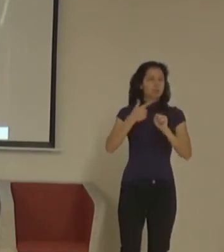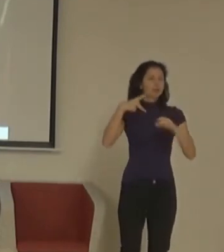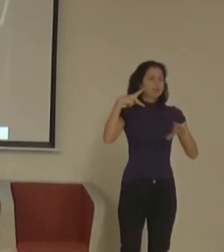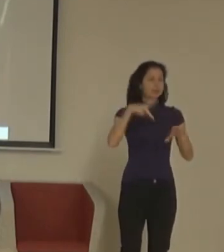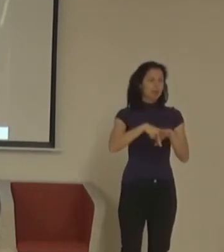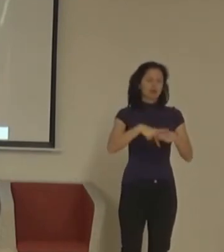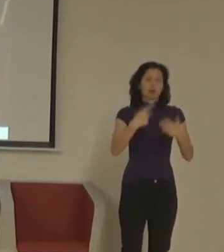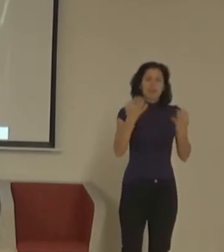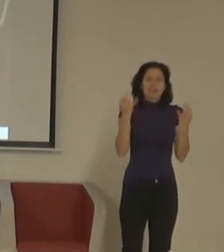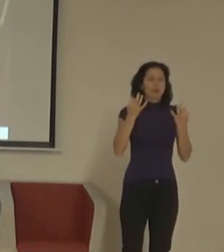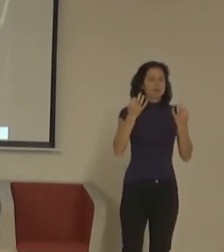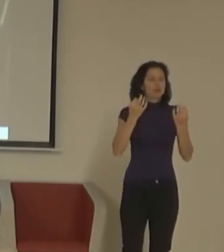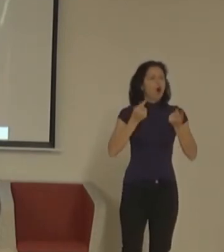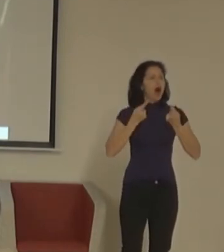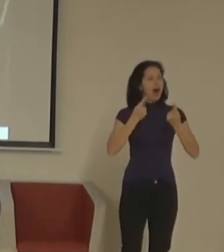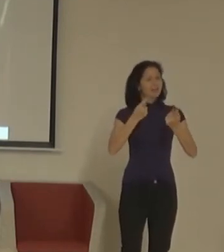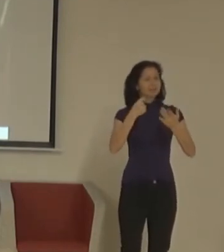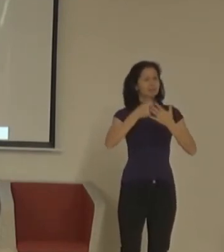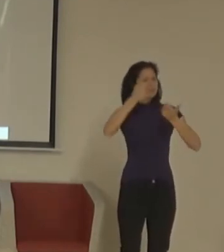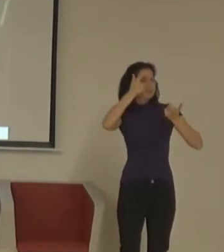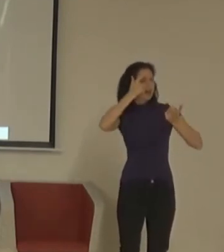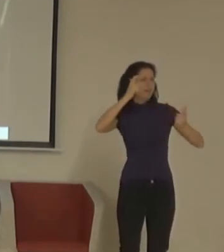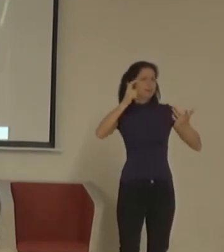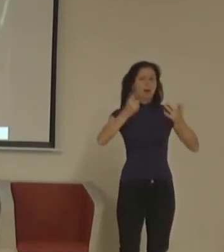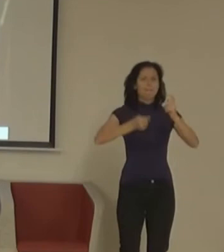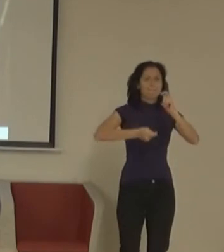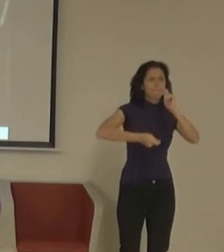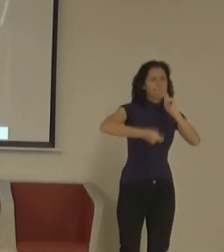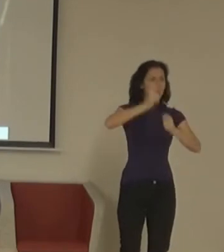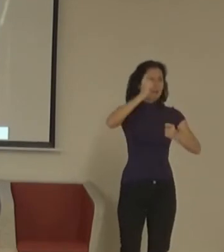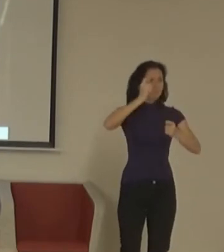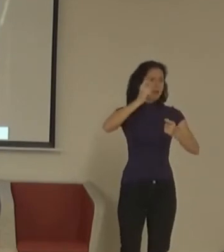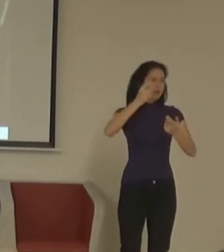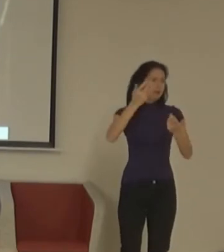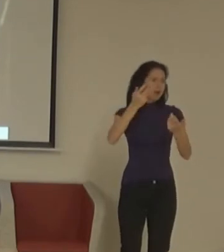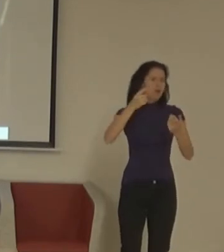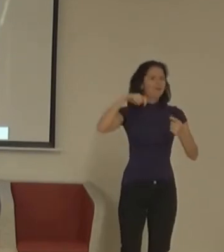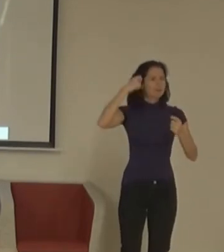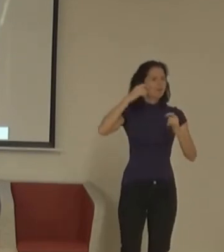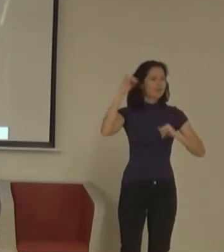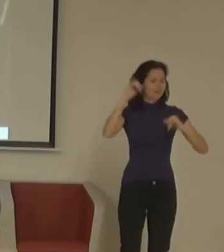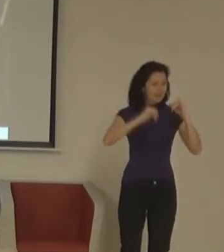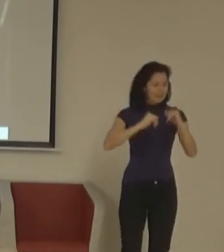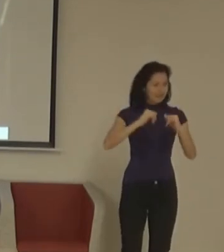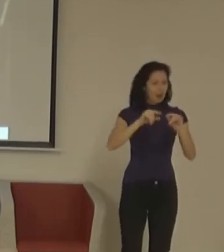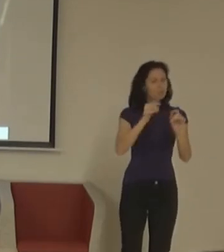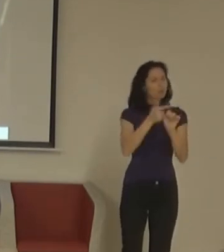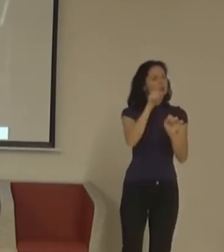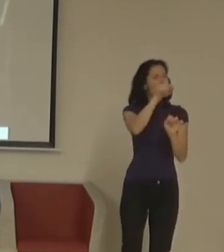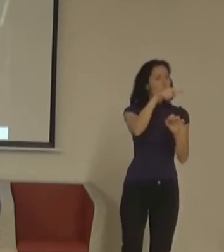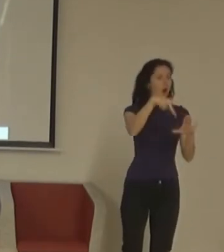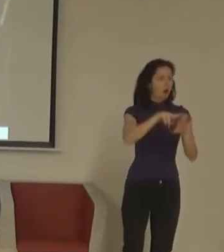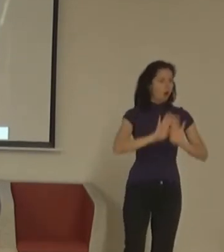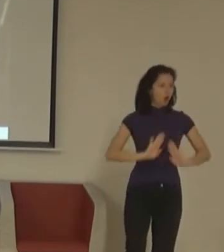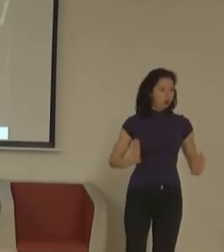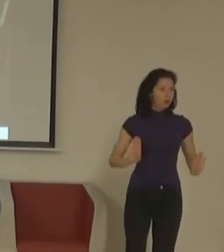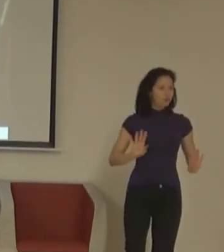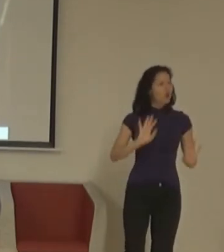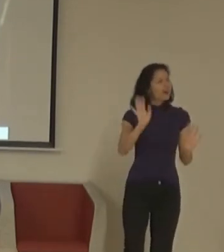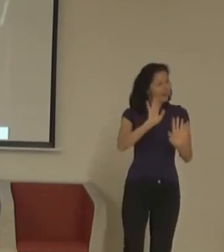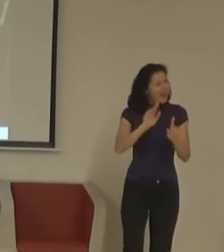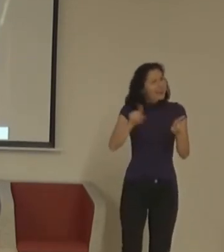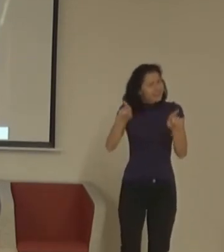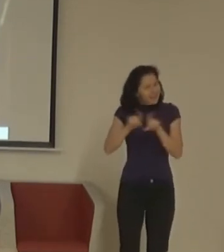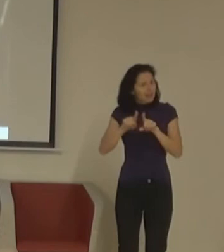neslyšící diváky, ale jde i o informování a vysvětlování toho, co jsou vodský práva, proč se může chodit na dokument. Chápu, že to někoho